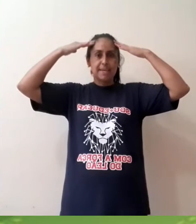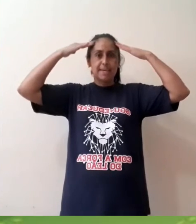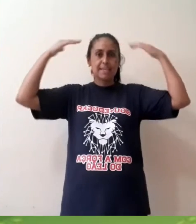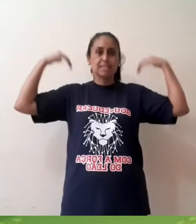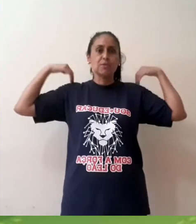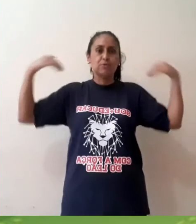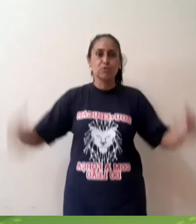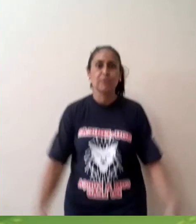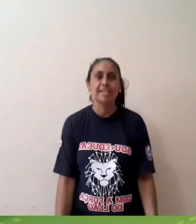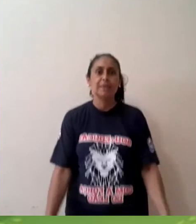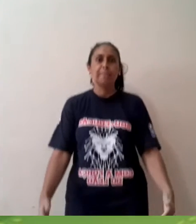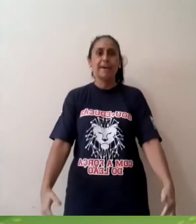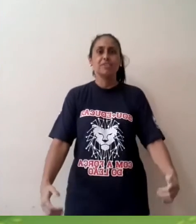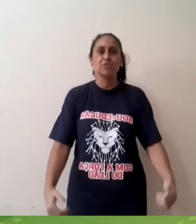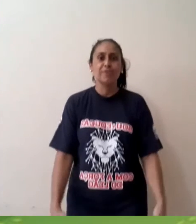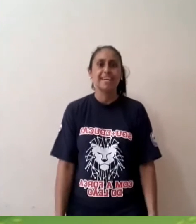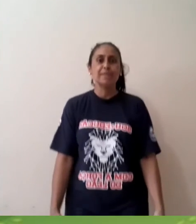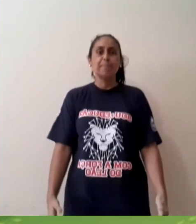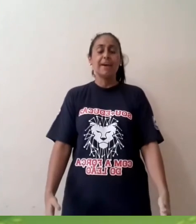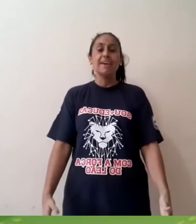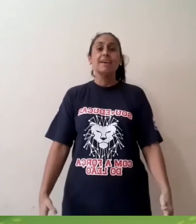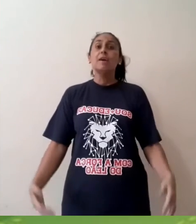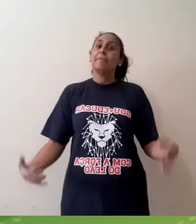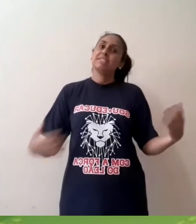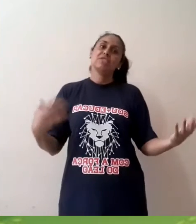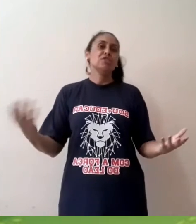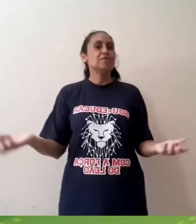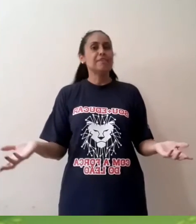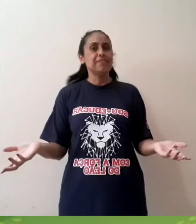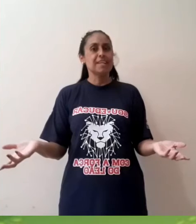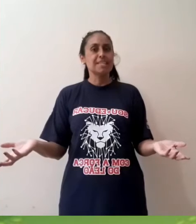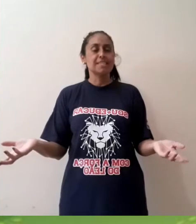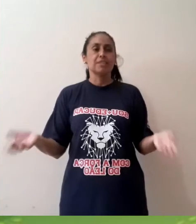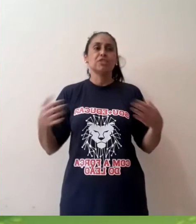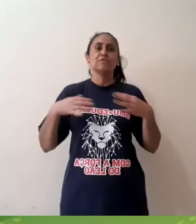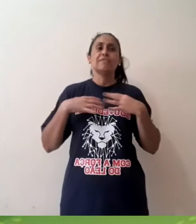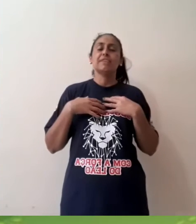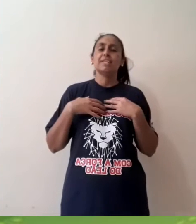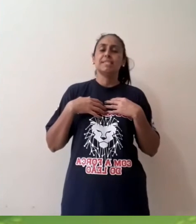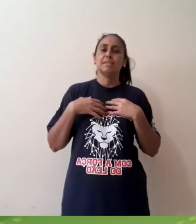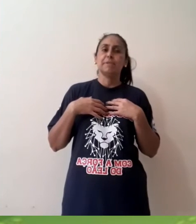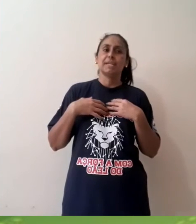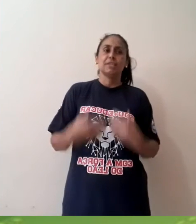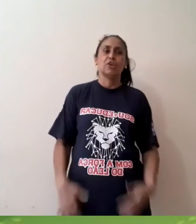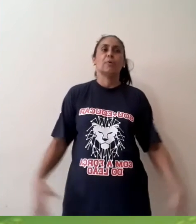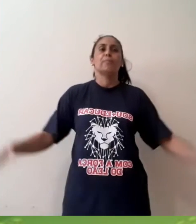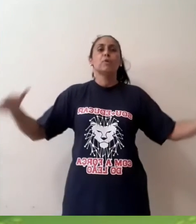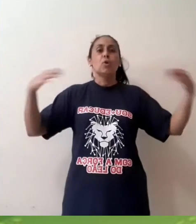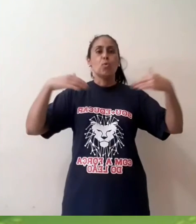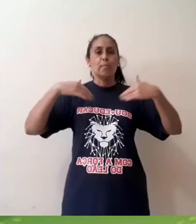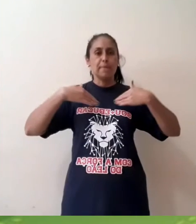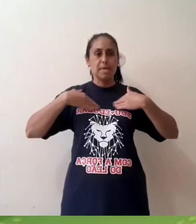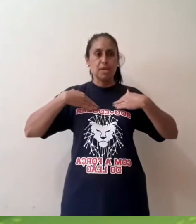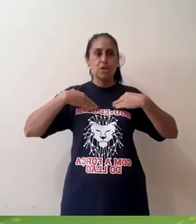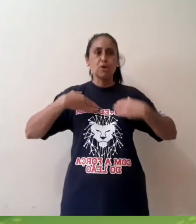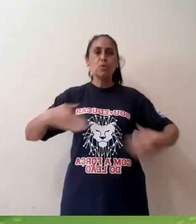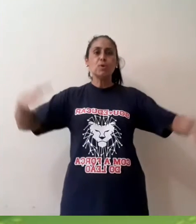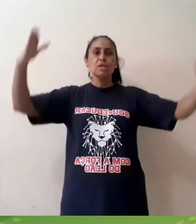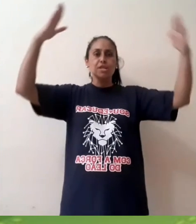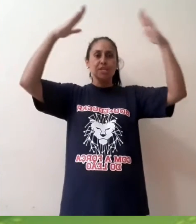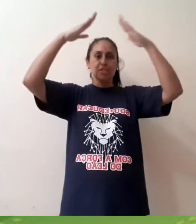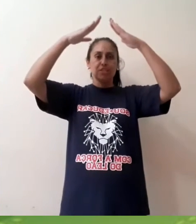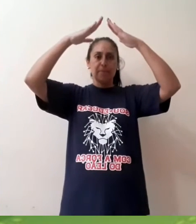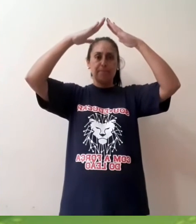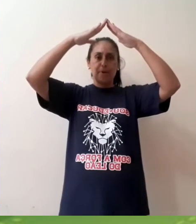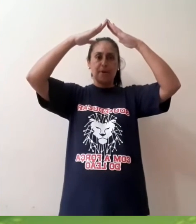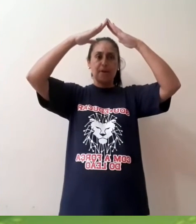cabeça, joelho e pé, joelho e pé. Mas a gente não vai falar assim, a gente vai falar assim na brincadeira. O meu